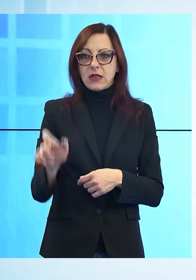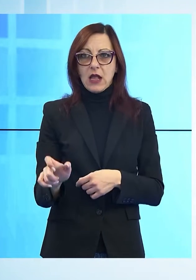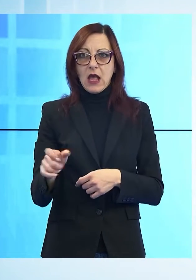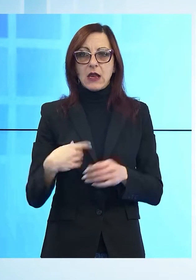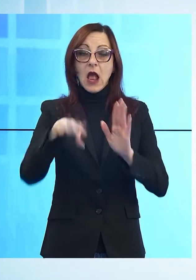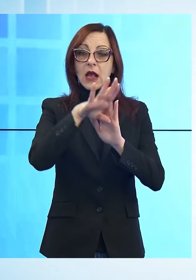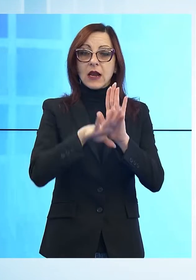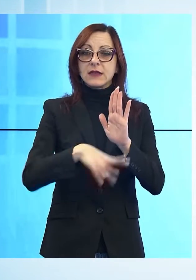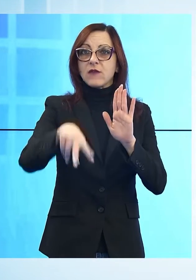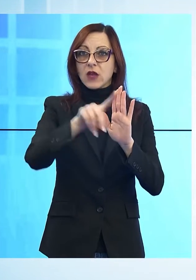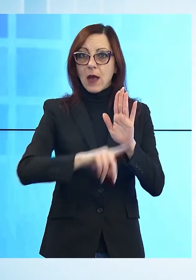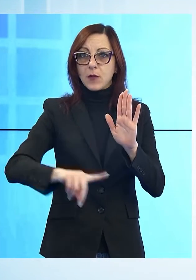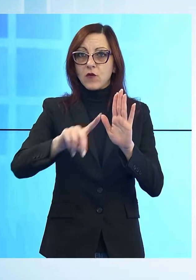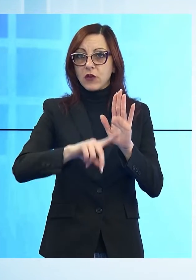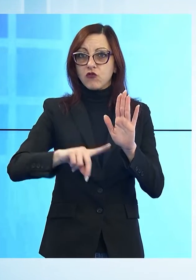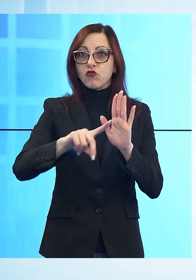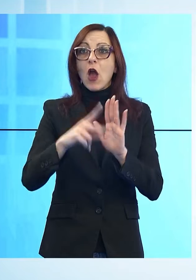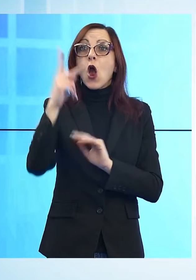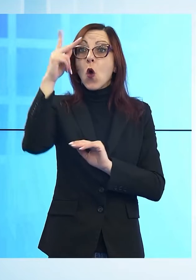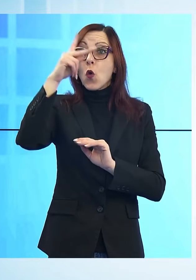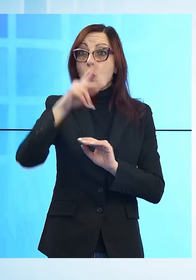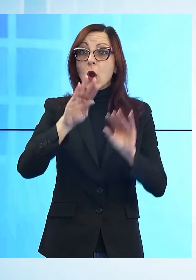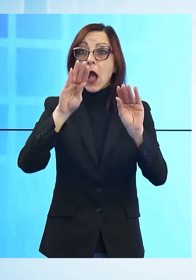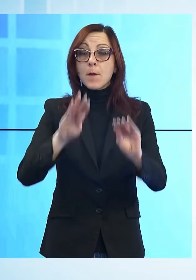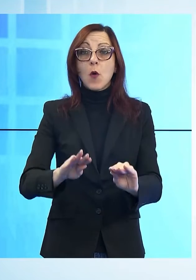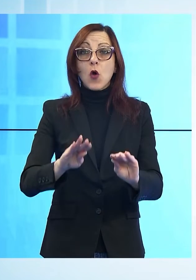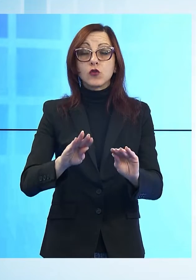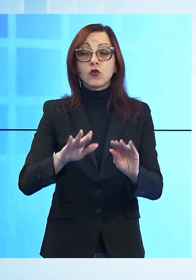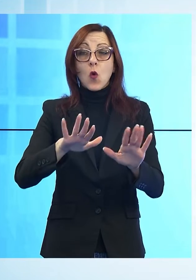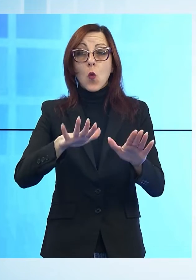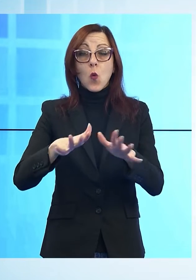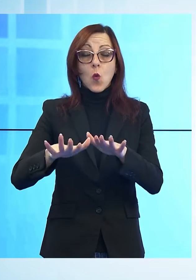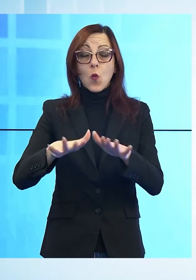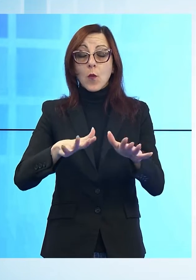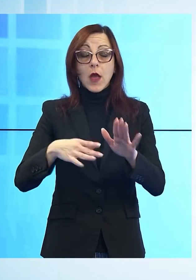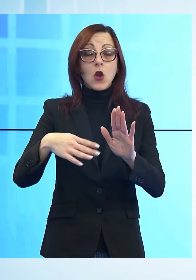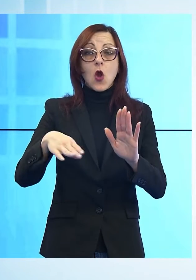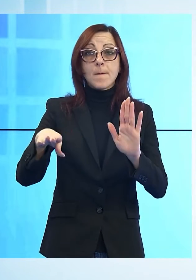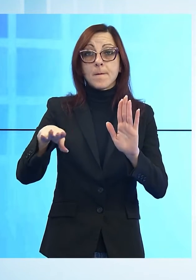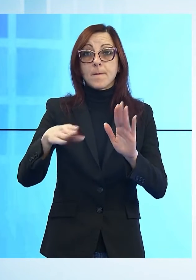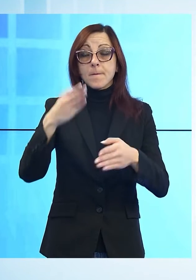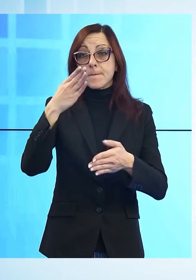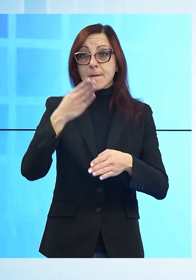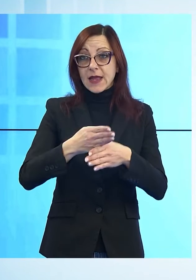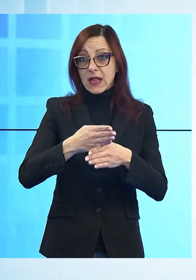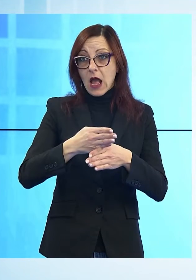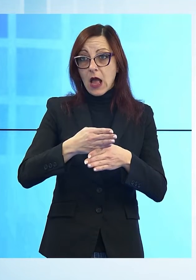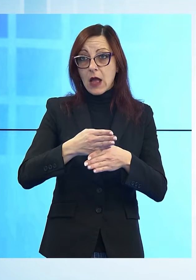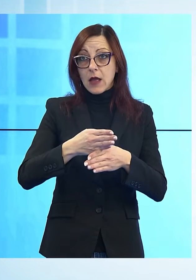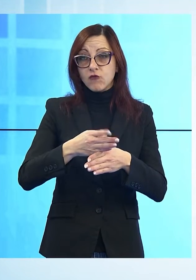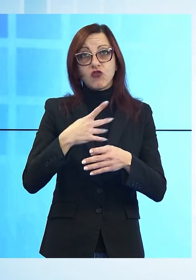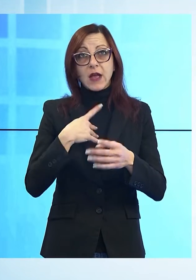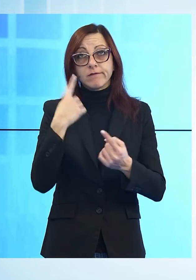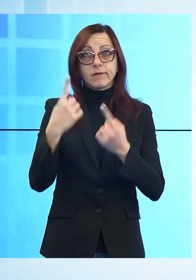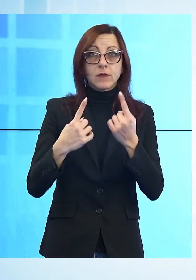delle province, Lucca si è piazzata più o meno a metà graduatoria, ci sono degli aspetti però